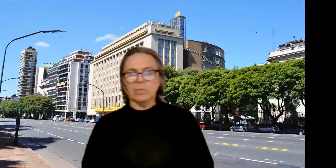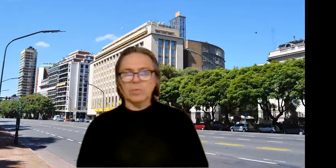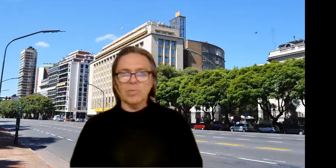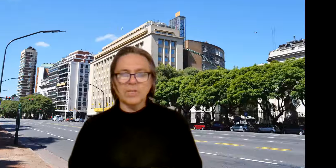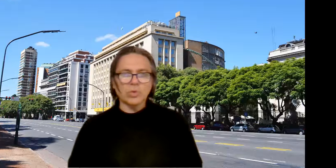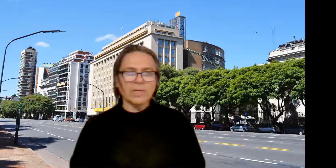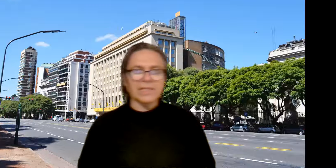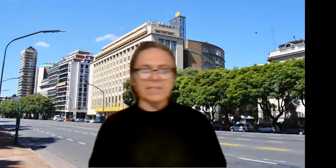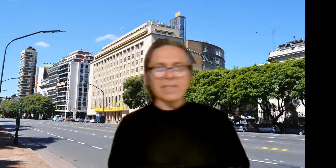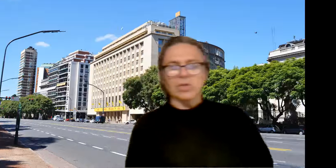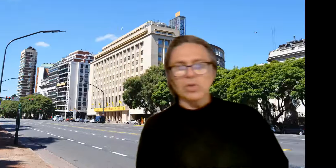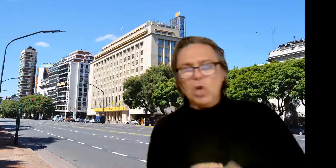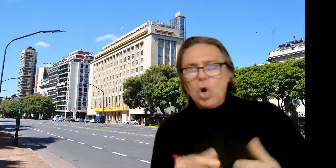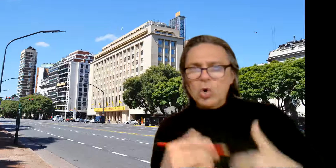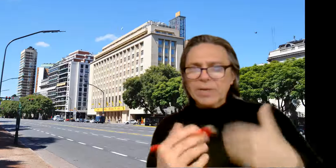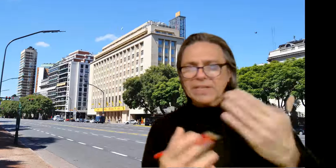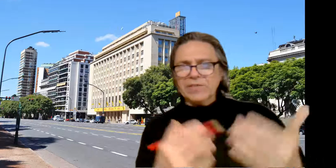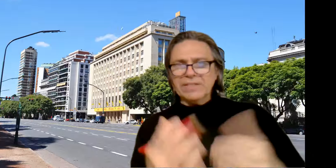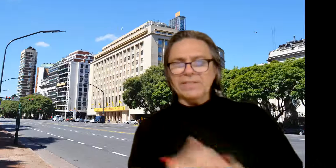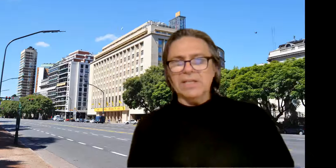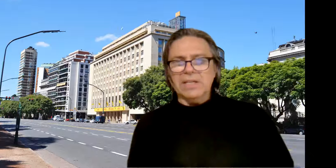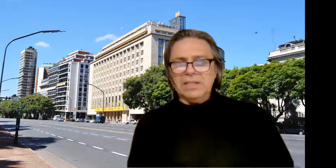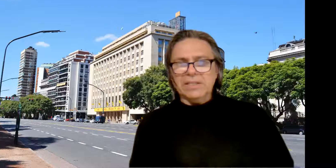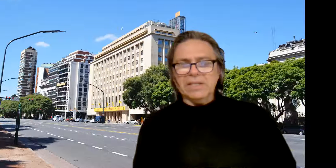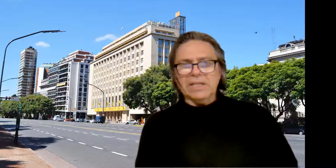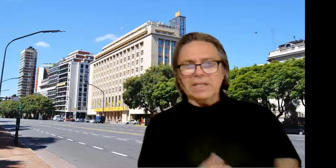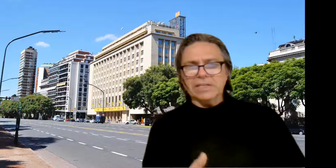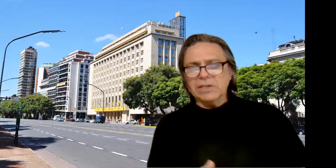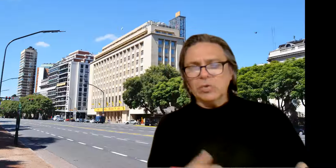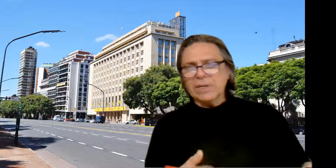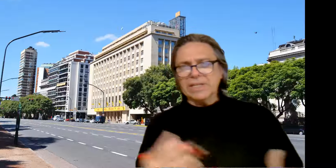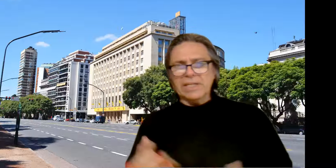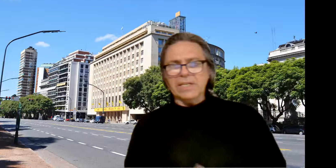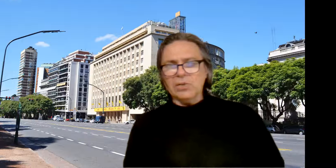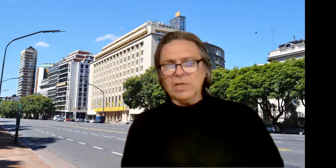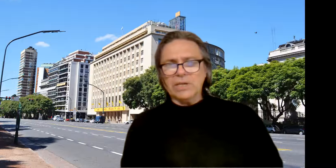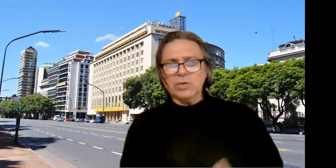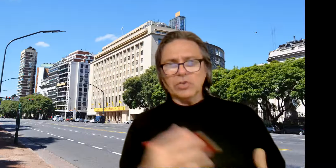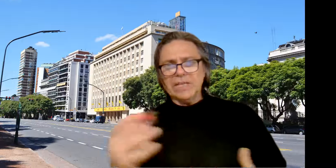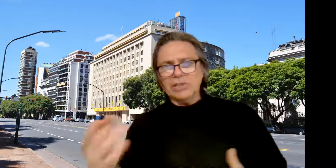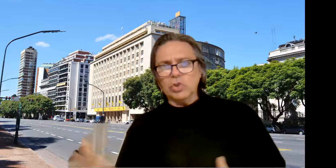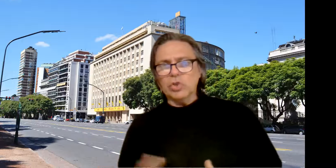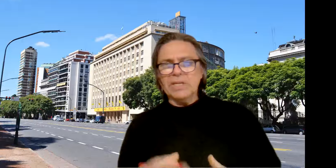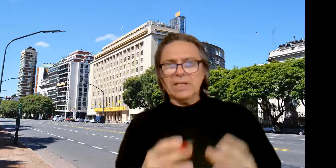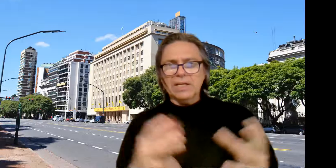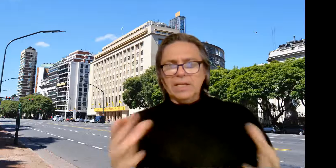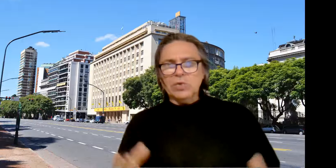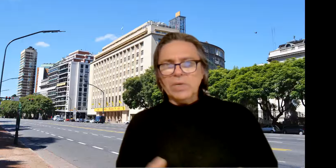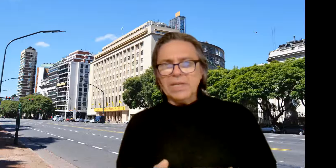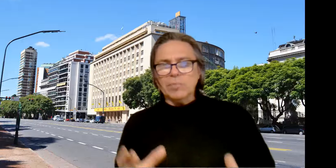Automóvil Club Argentino, obra referencial del arquitecto barra ingeniero, Carlos y Antonio Vilar, y un equipo